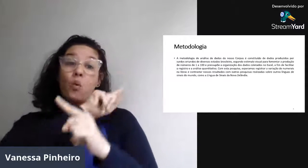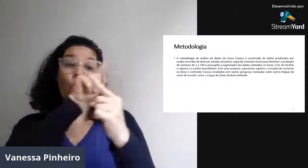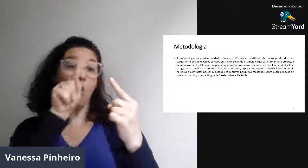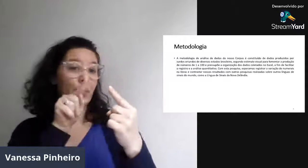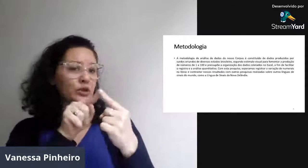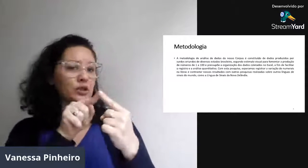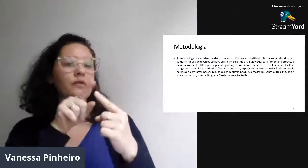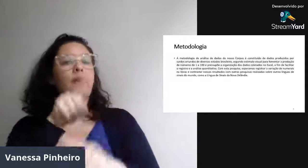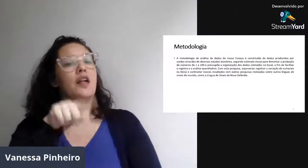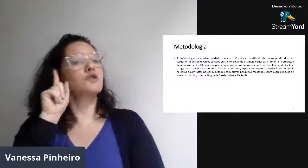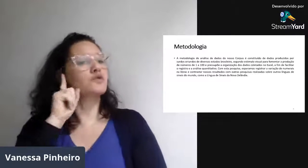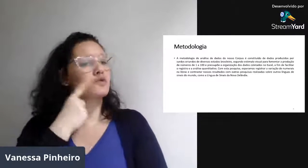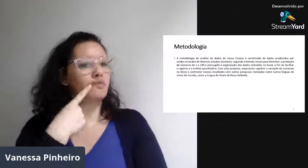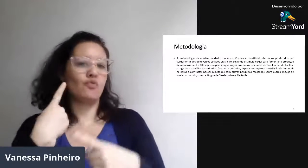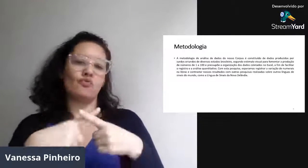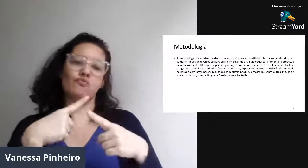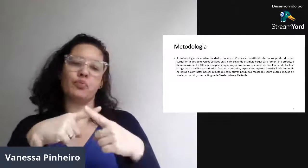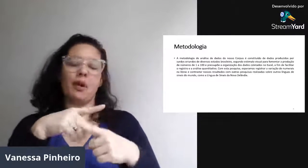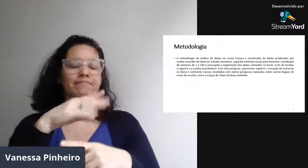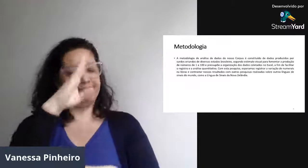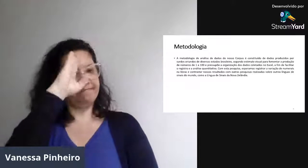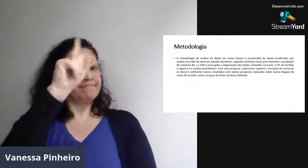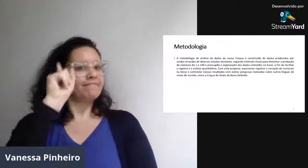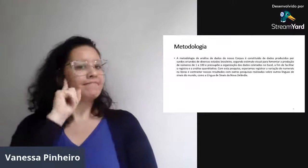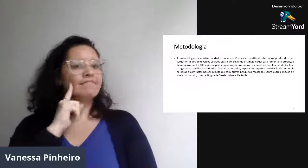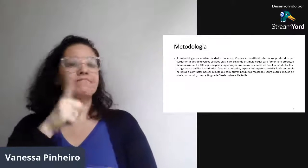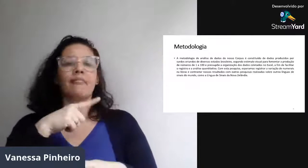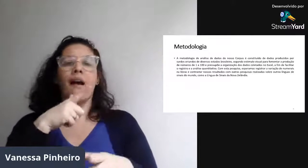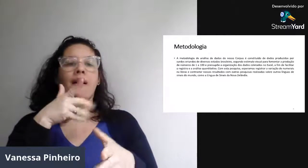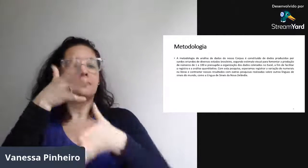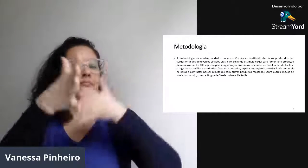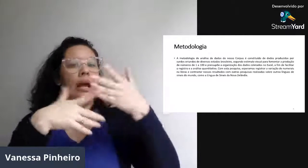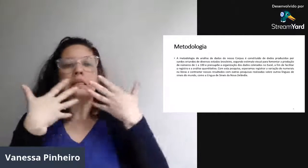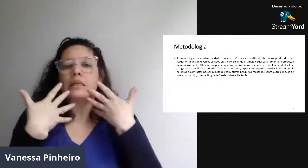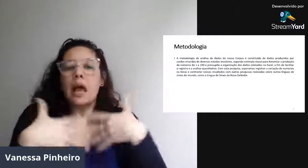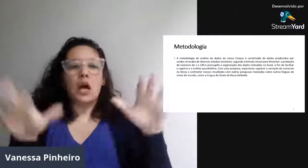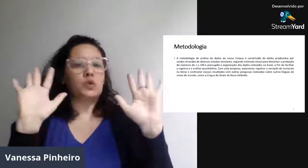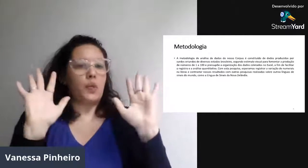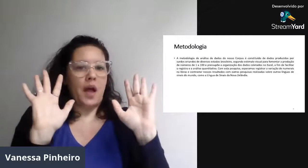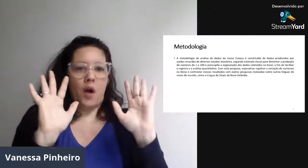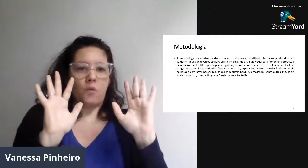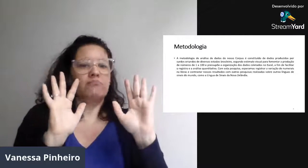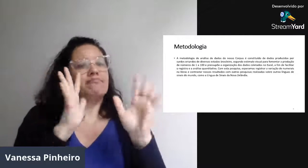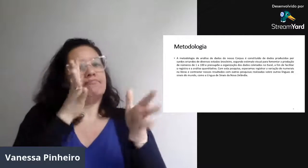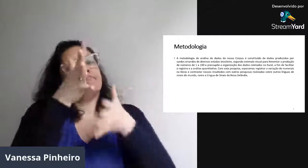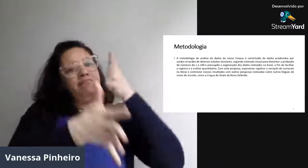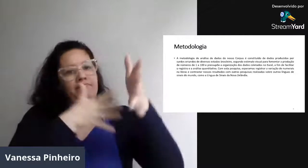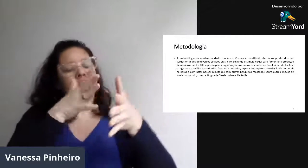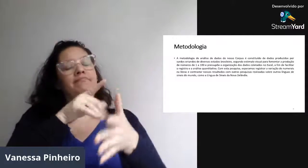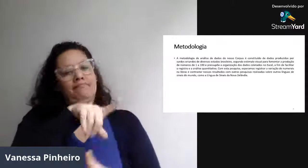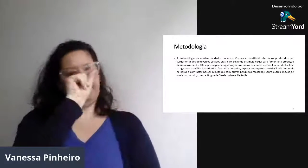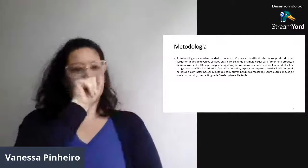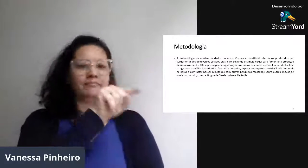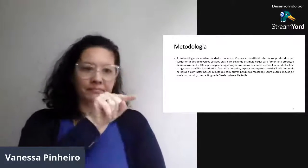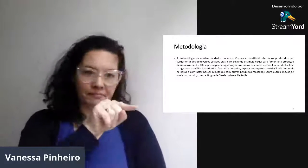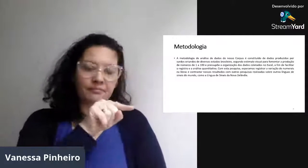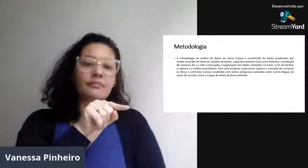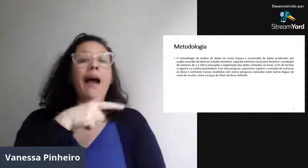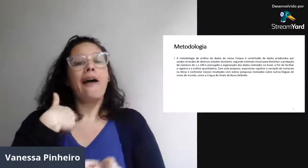surdas. Mas, o meu objetivo é focado nos surdos. Porque os surdos usam a língua de sinais de forma muito natural.